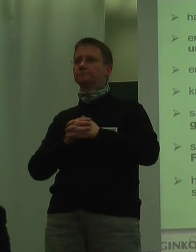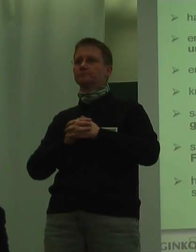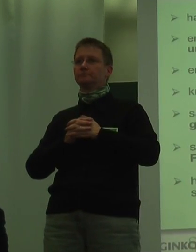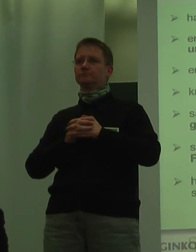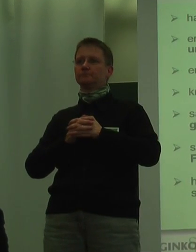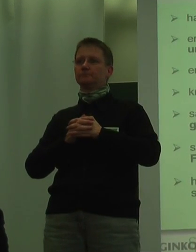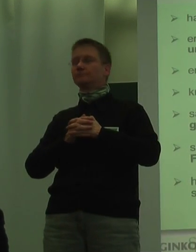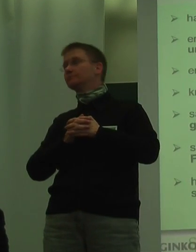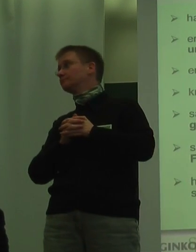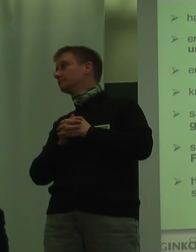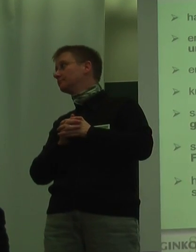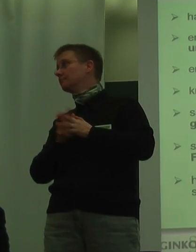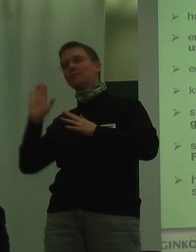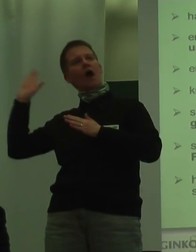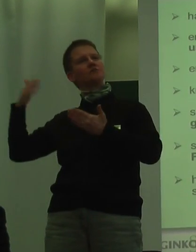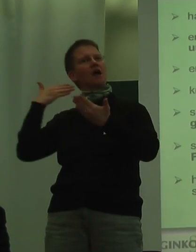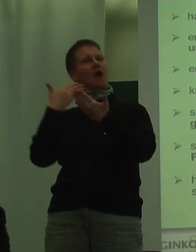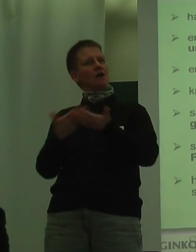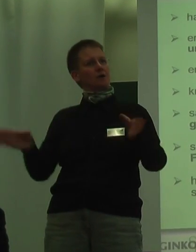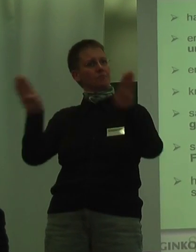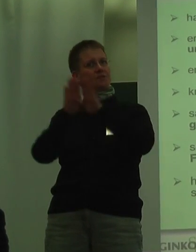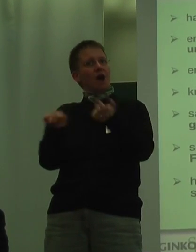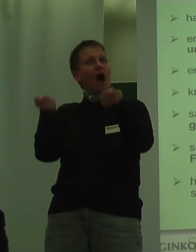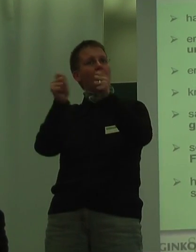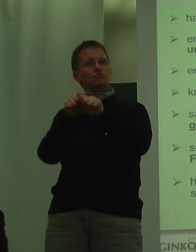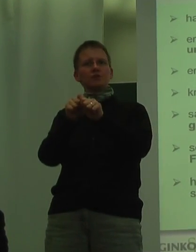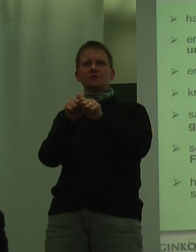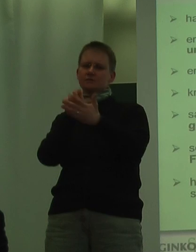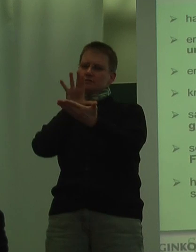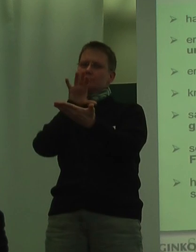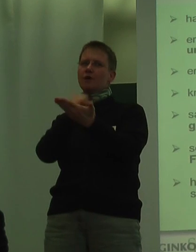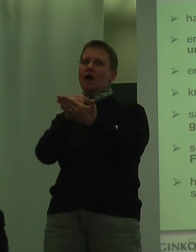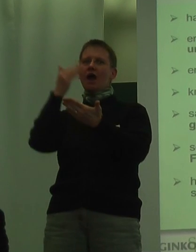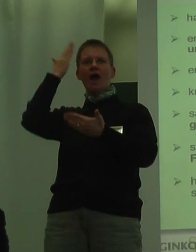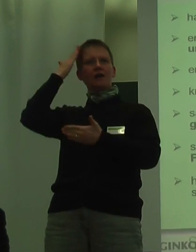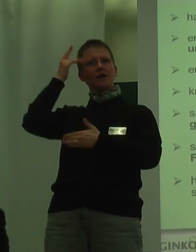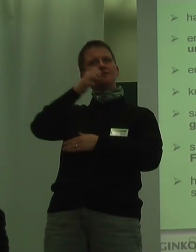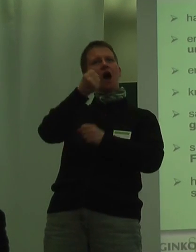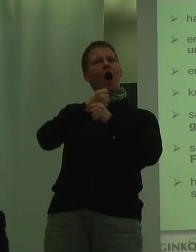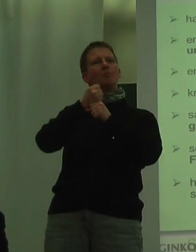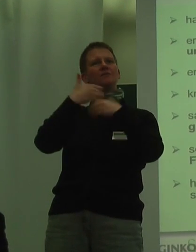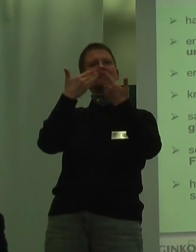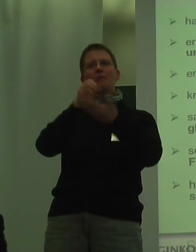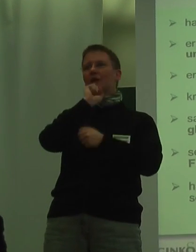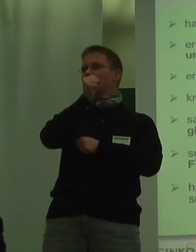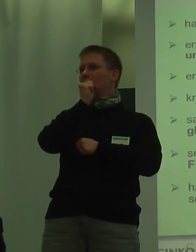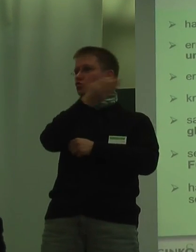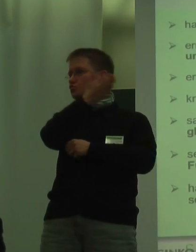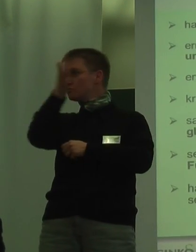Ja, in unserem Fazit haben wir abschließend noch einige Kernerkenntnisse aus den Arbeitgeberunterbildes zusammengefasst, nach dem heutigen